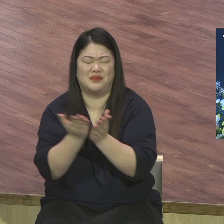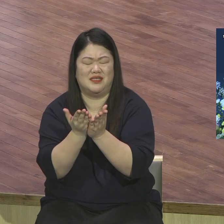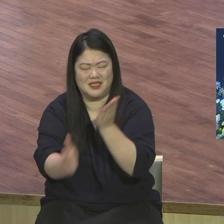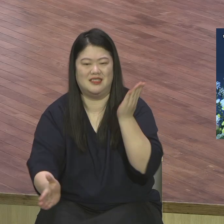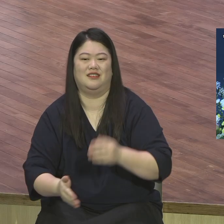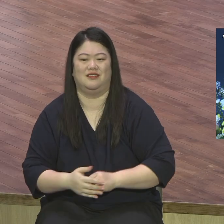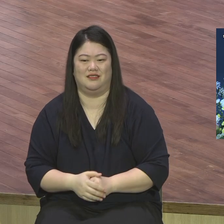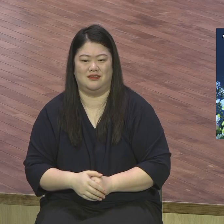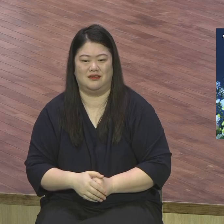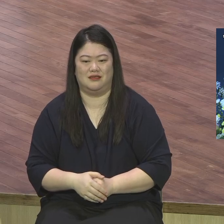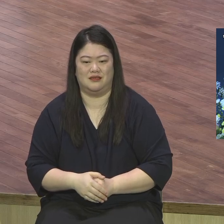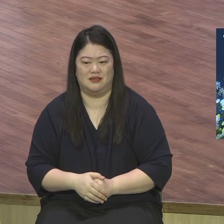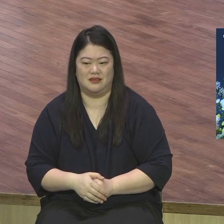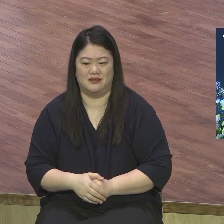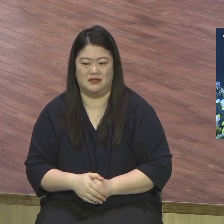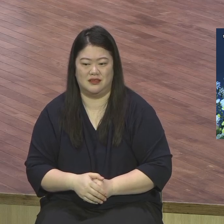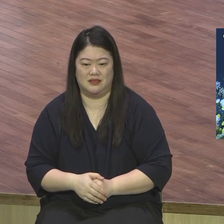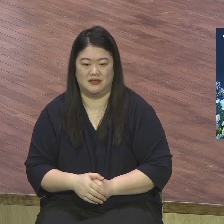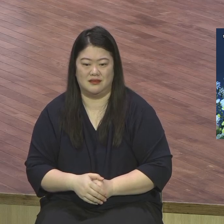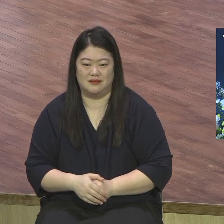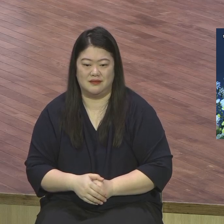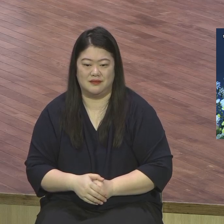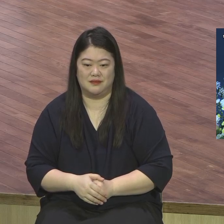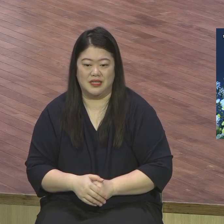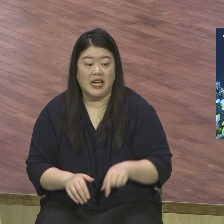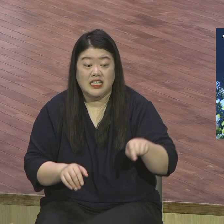본론 아닙니다 그건 더하여 오는 거예요